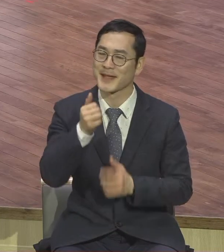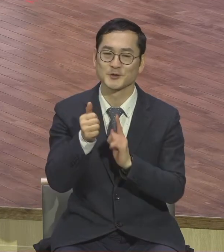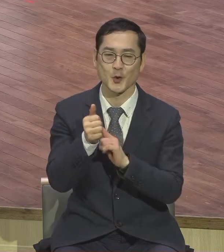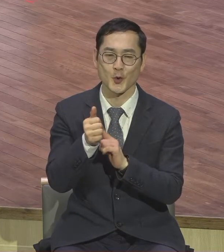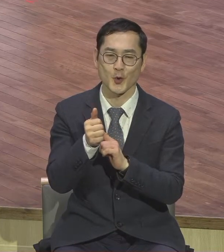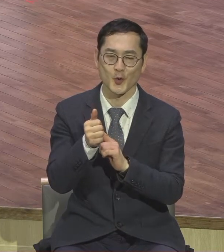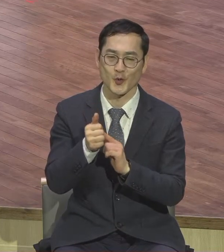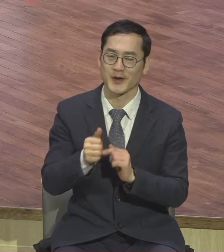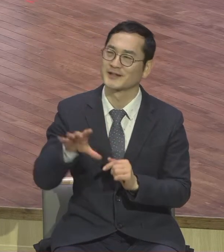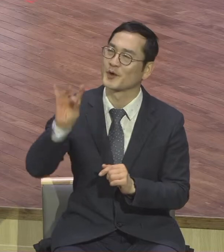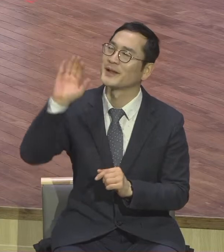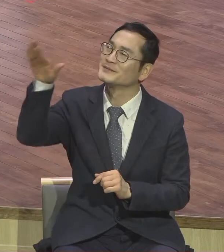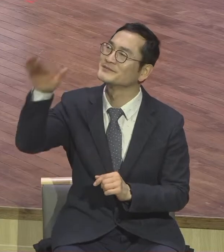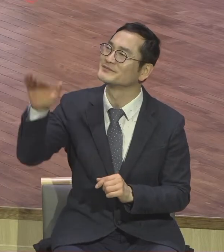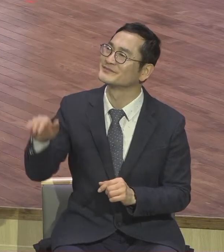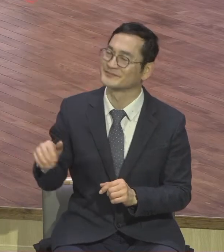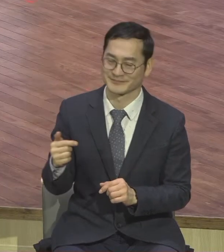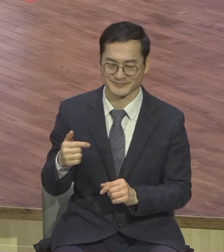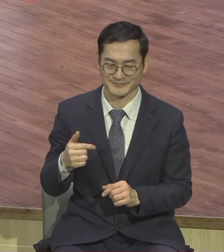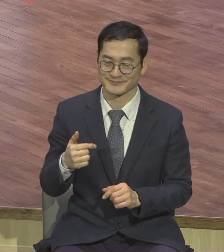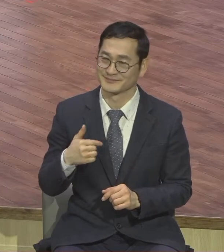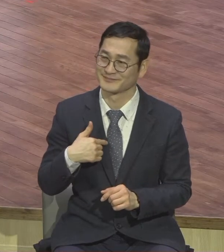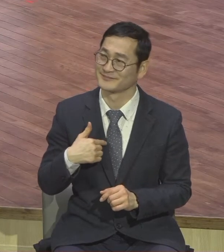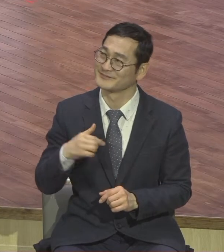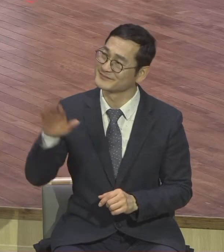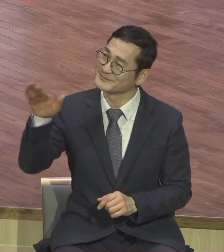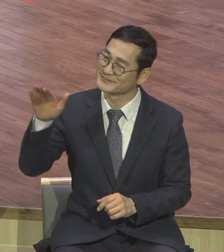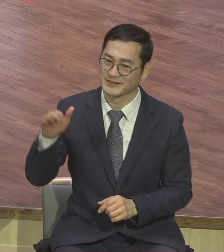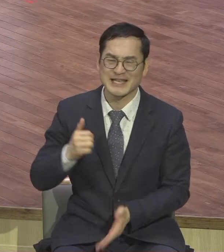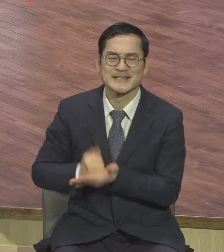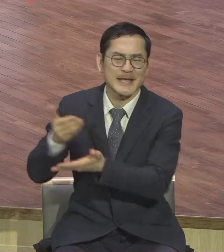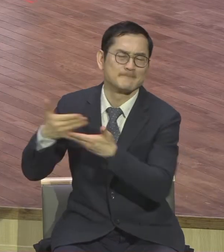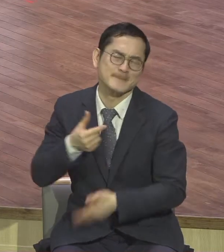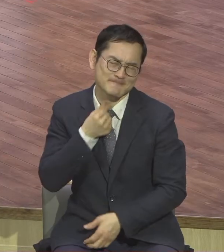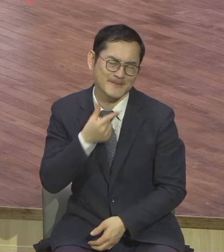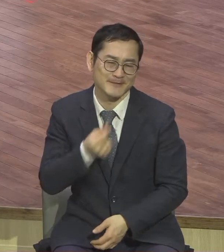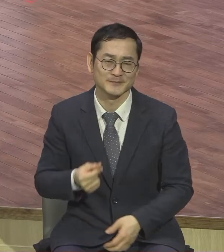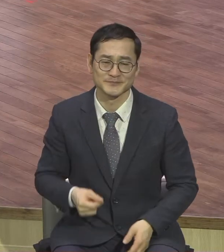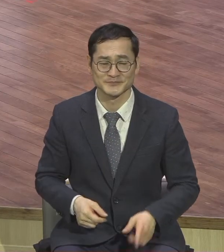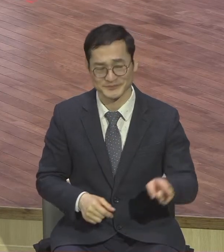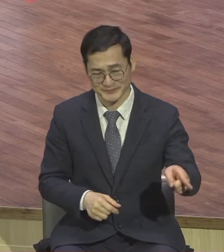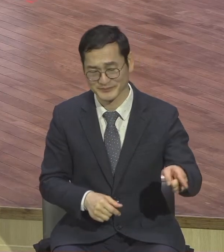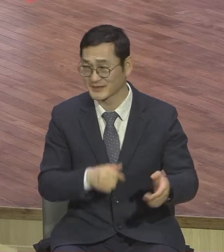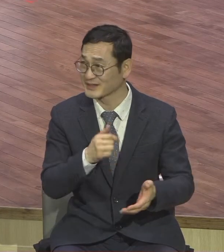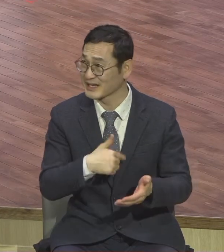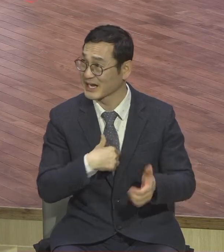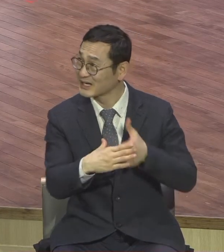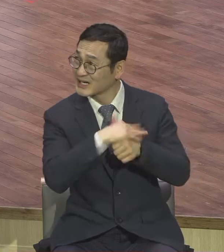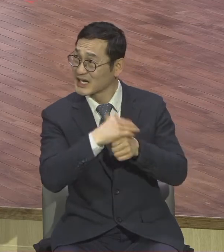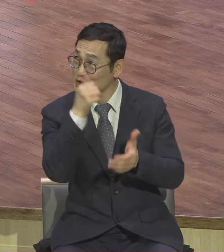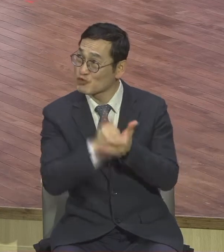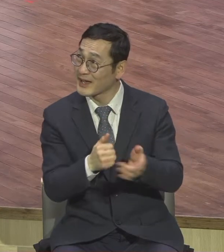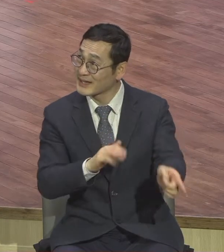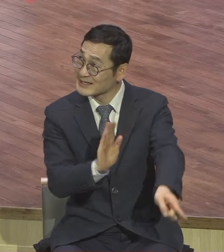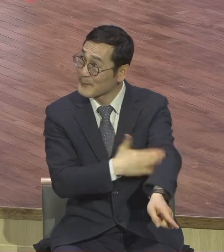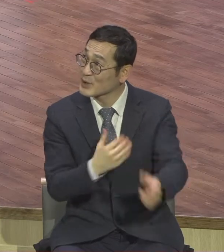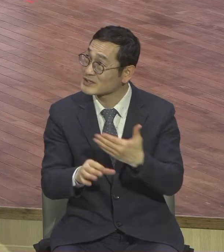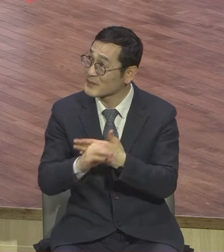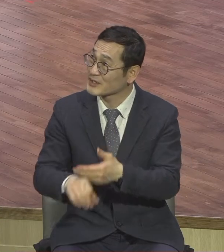이렇게 말 한마디 합니다 주여 형제가 내게 죄세를 범하면 몇 번 용서할까요